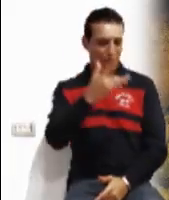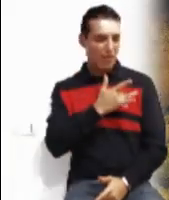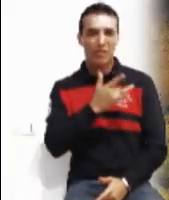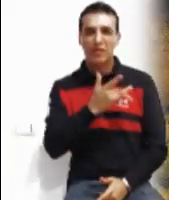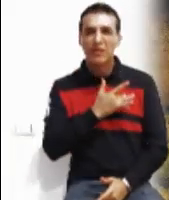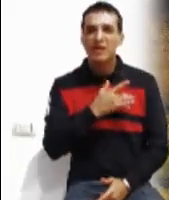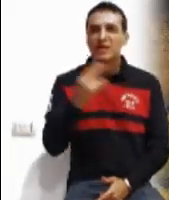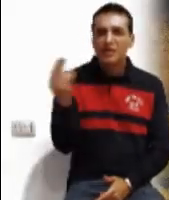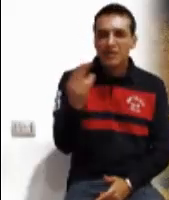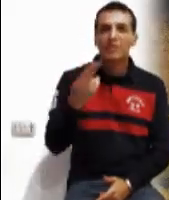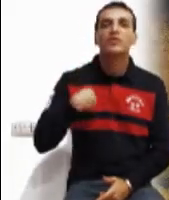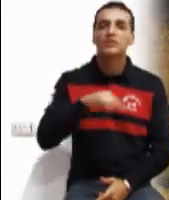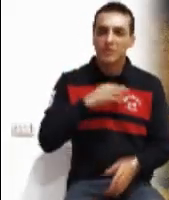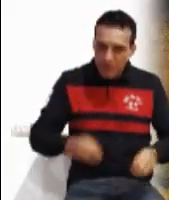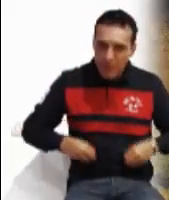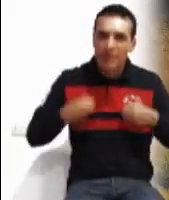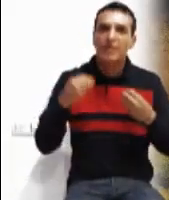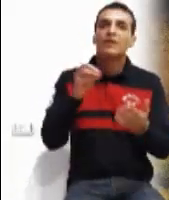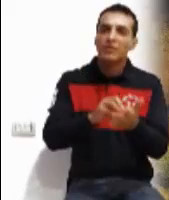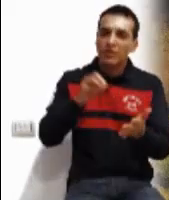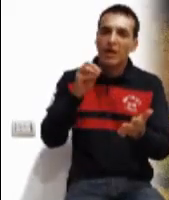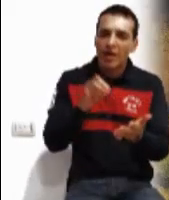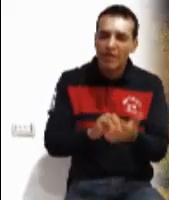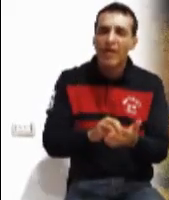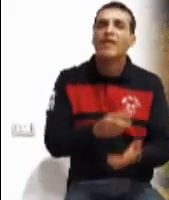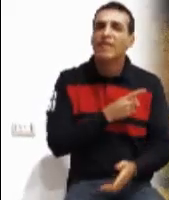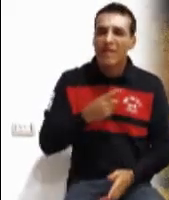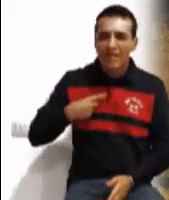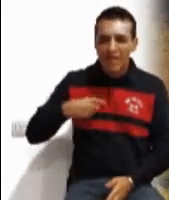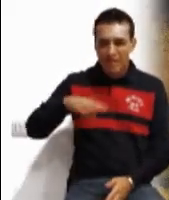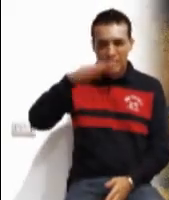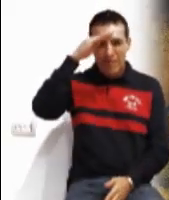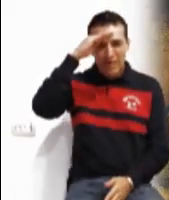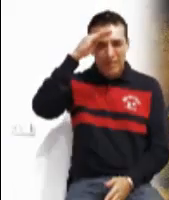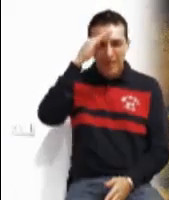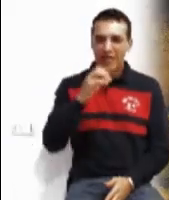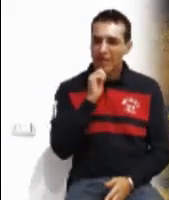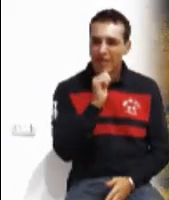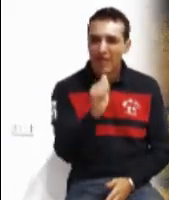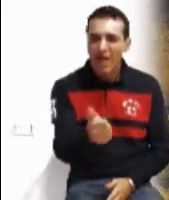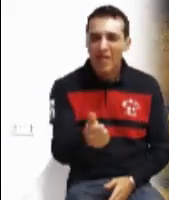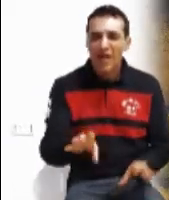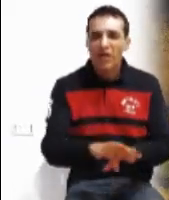nuestra existencia De manera irreflexiva y acomodados al mundo